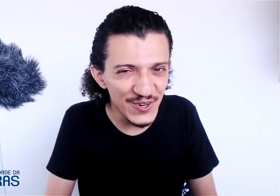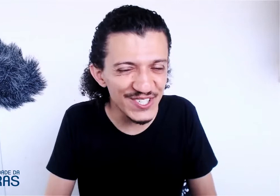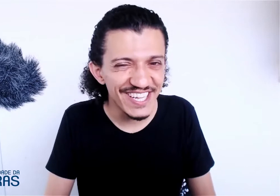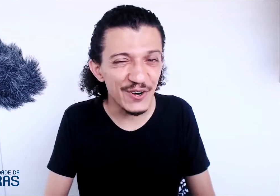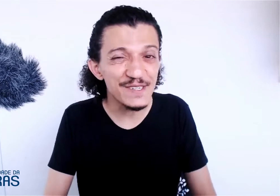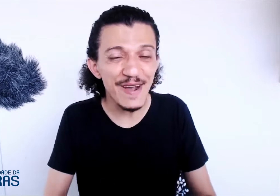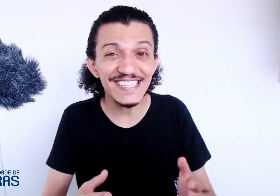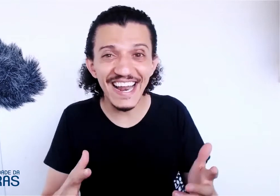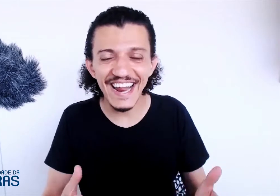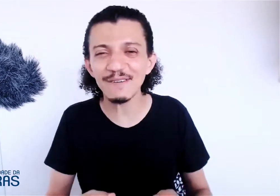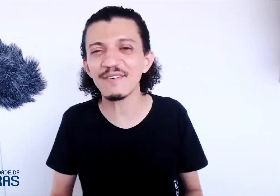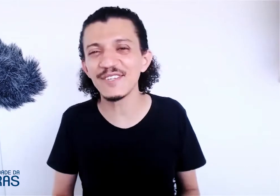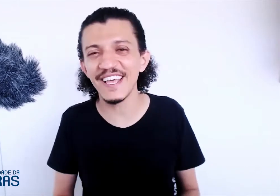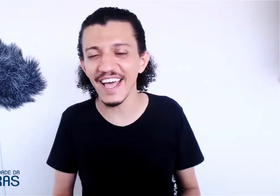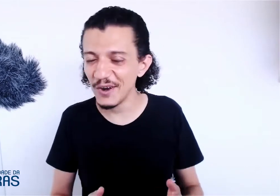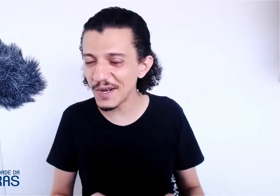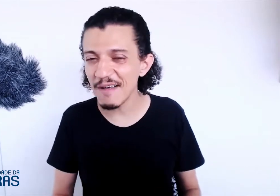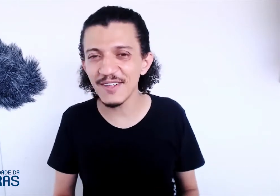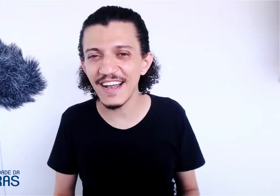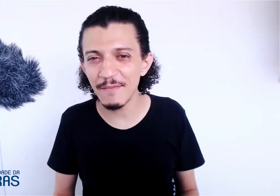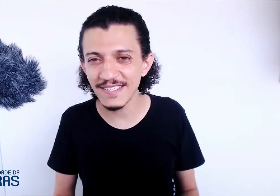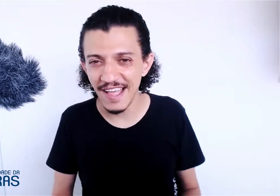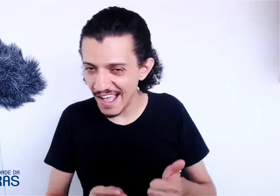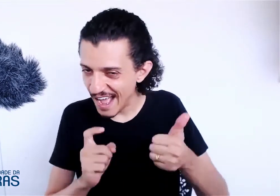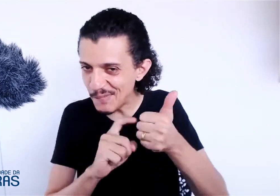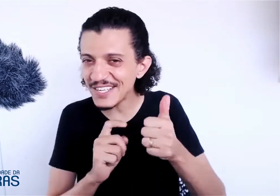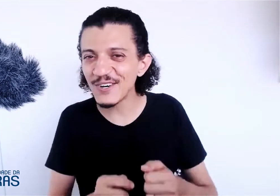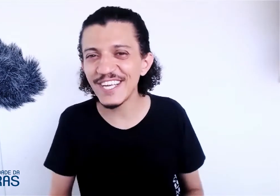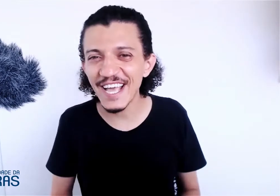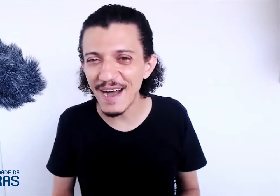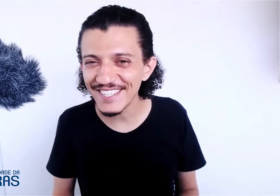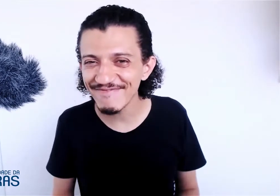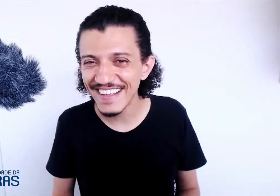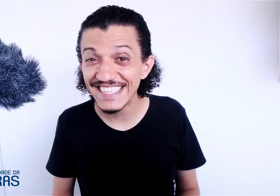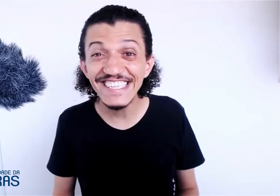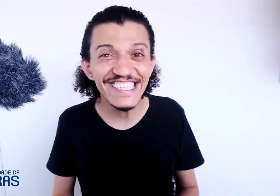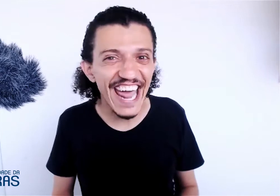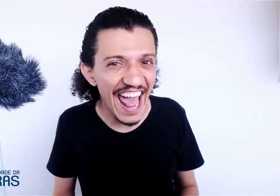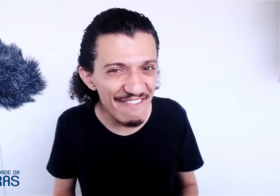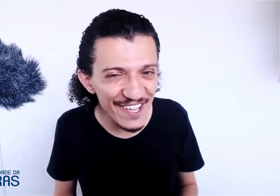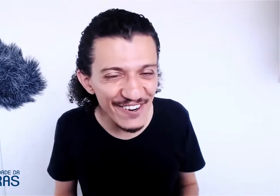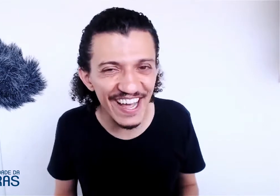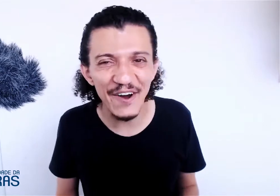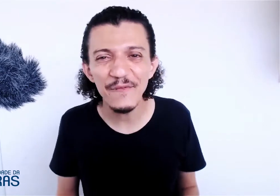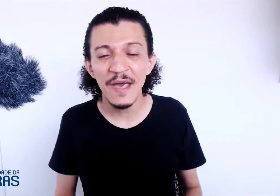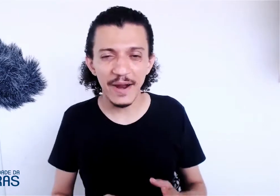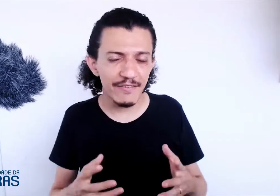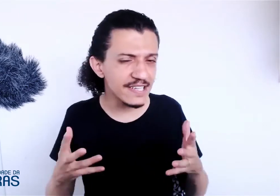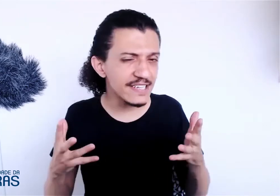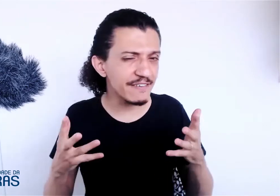hoje trouxe mais clareza para você no caminho da Libras, aperte curtir aqui abaixo, se inscreve aqui no canal para que você seja